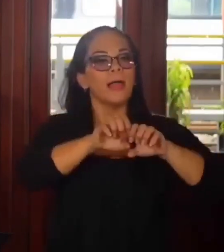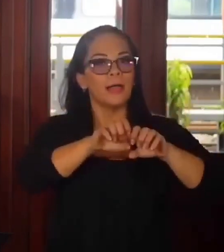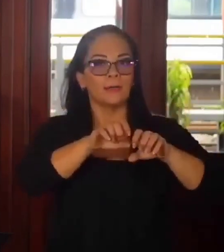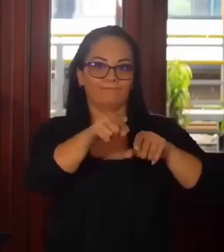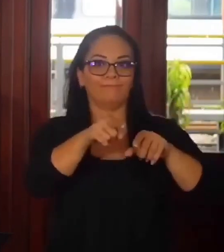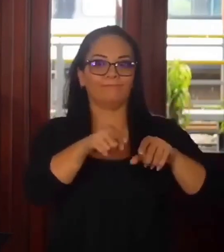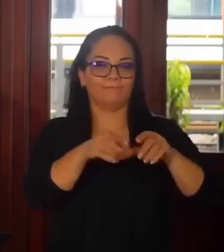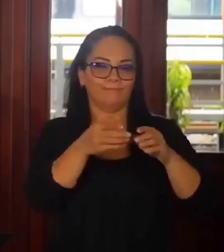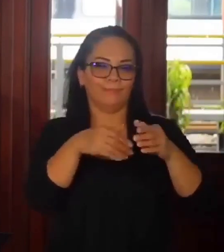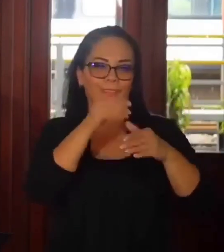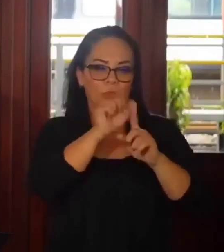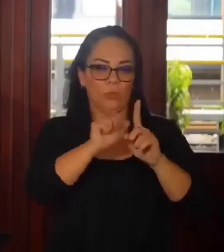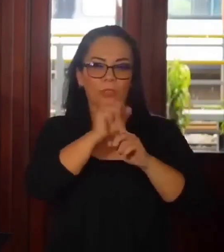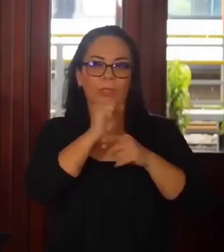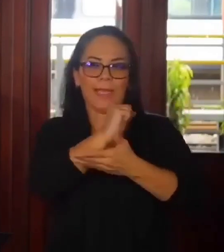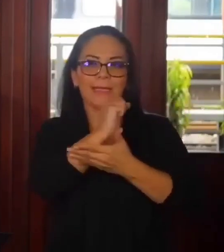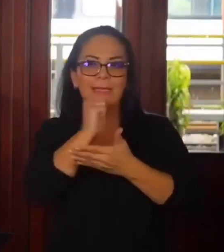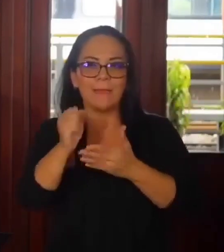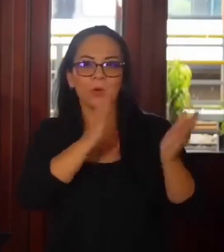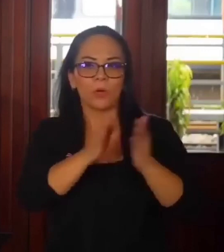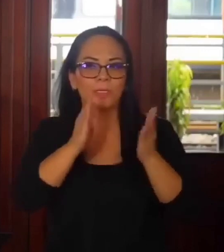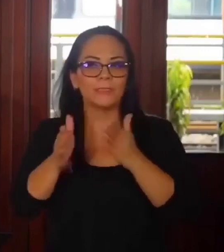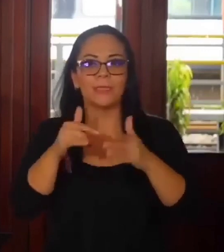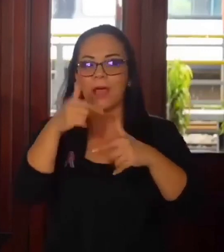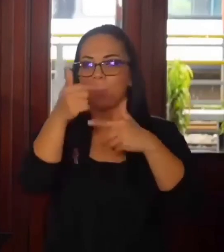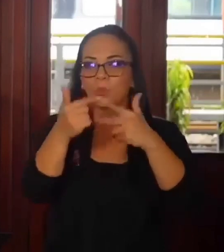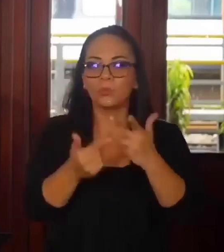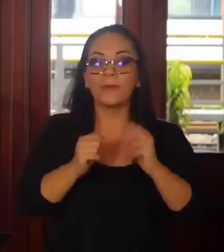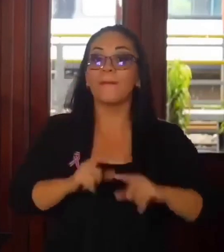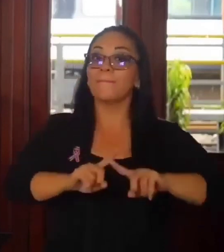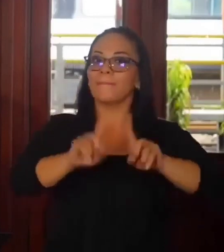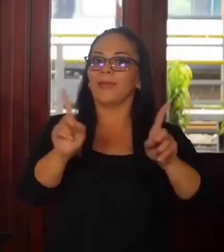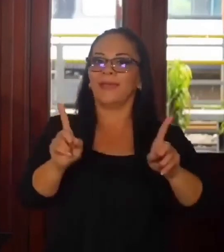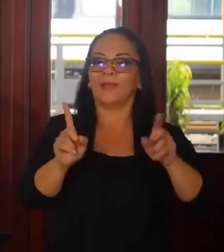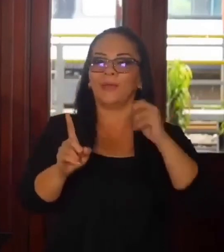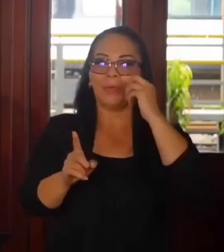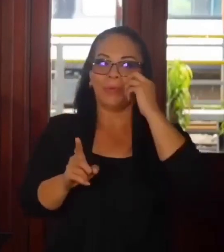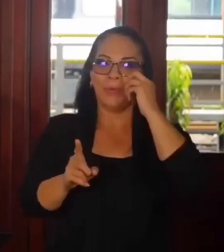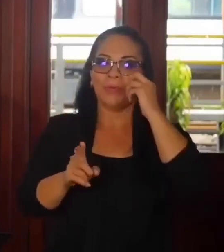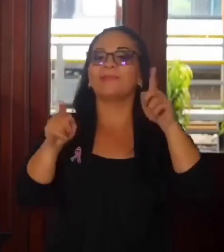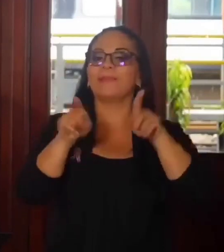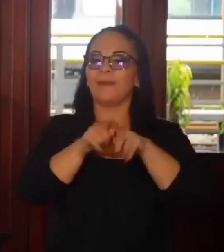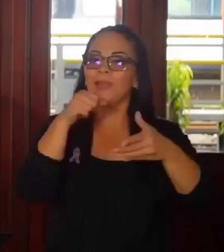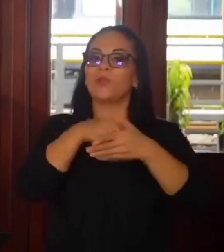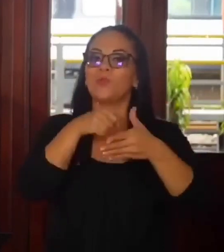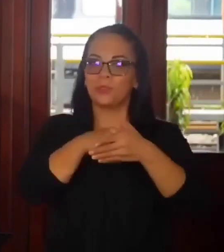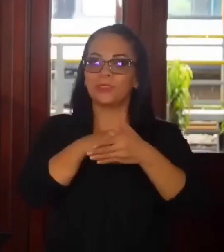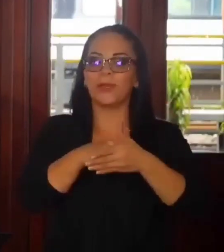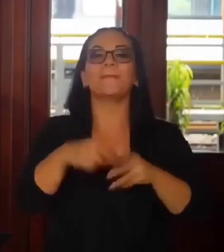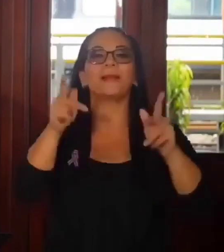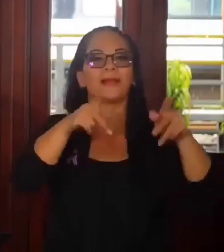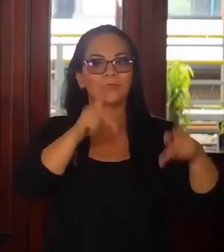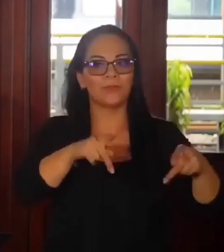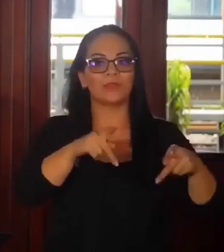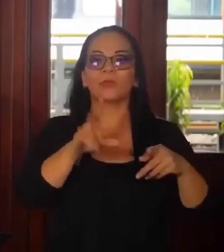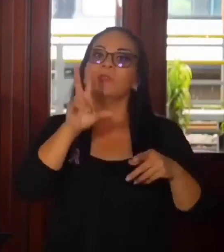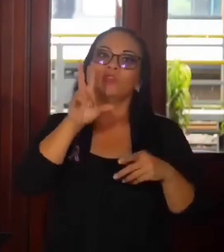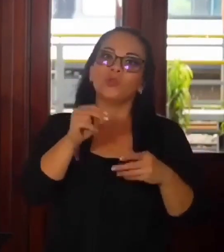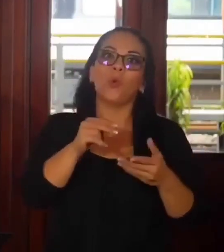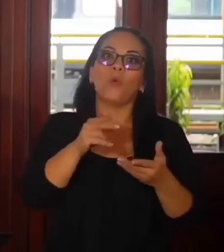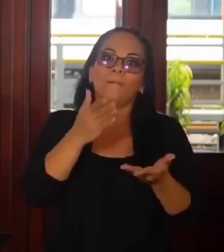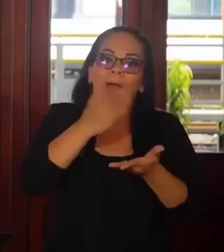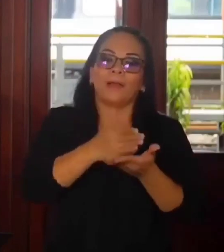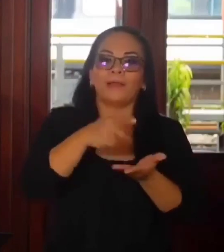pero no vamos a permitir que la lucha contra la evasión y la ilusión que estamos llevando adelante